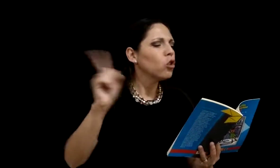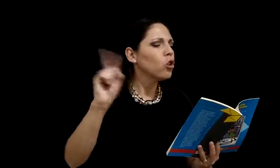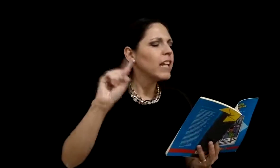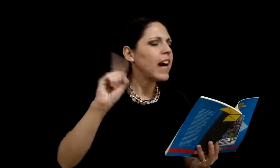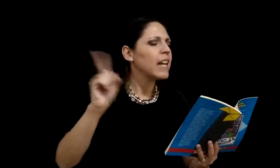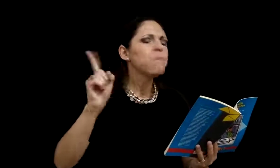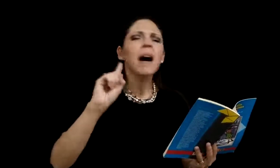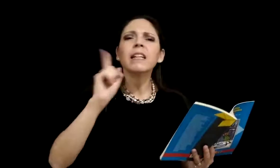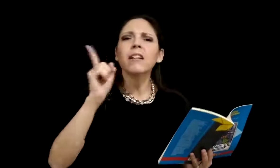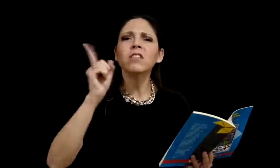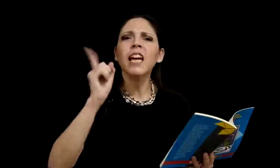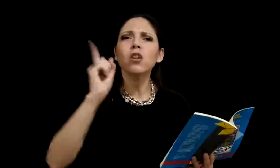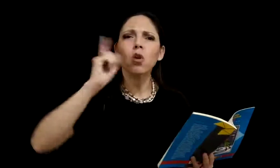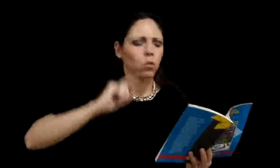toleraré margen de error.